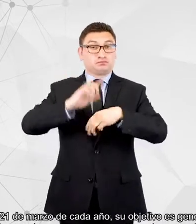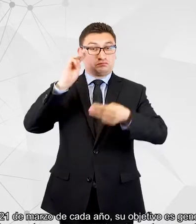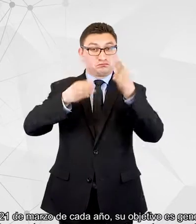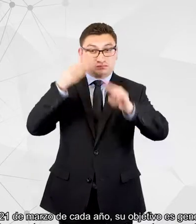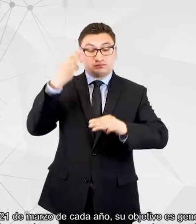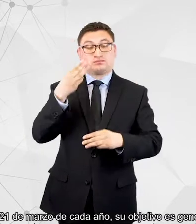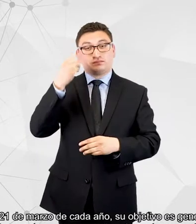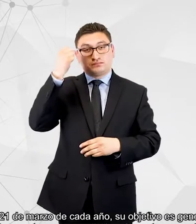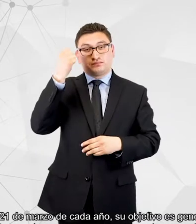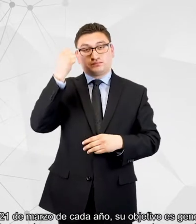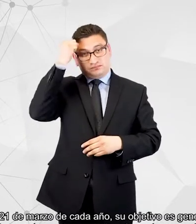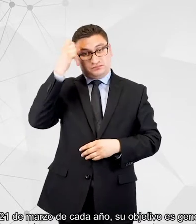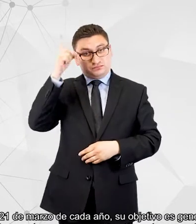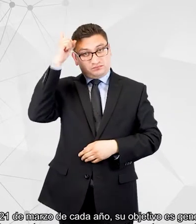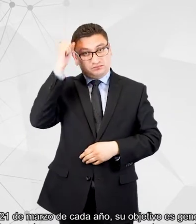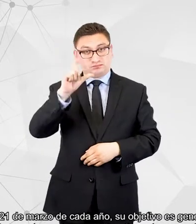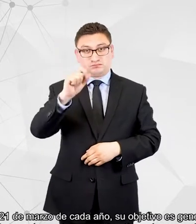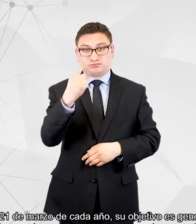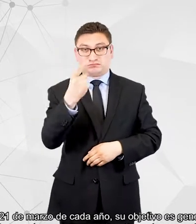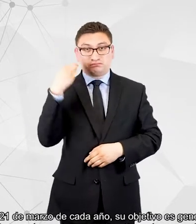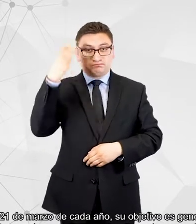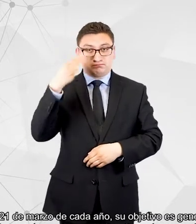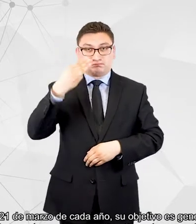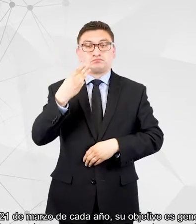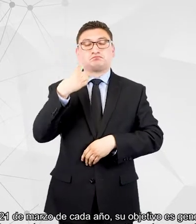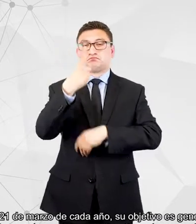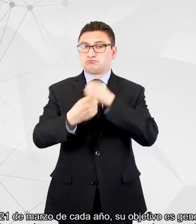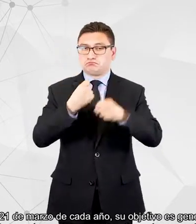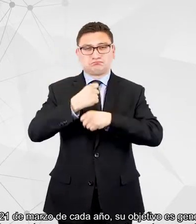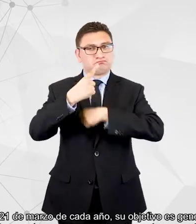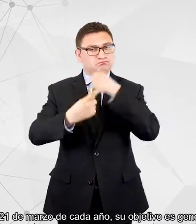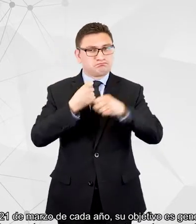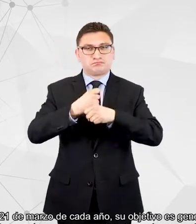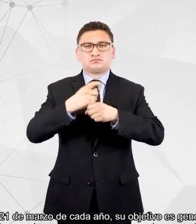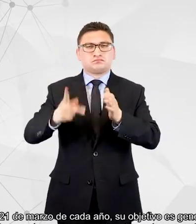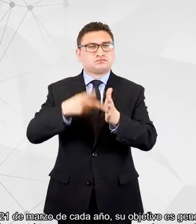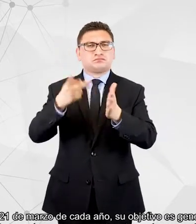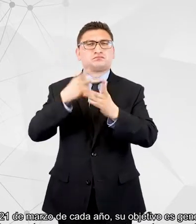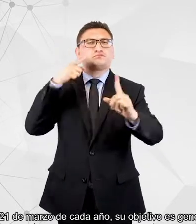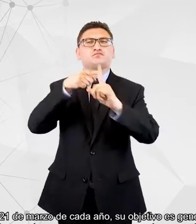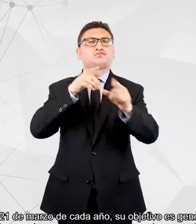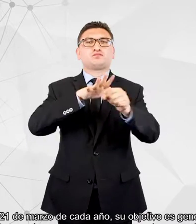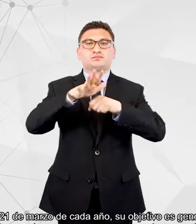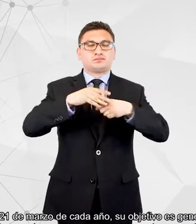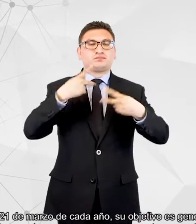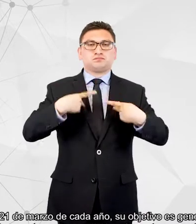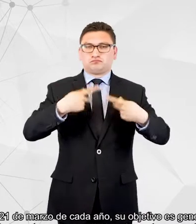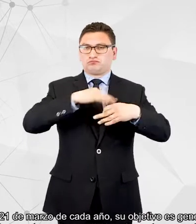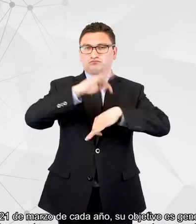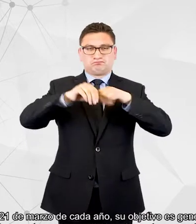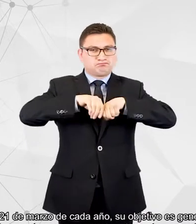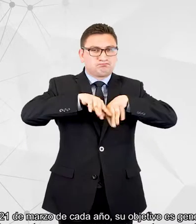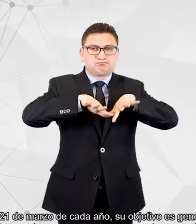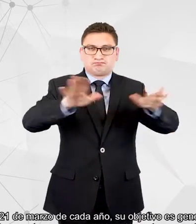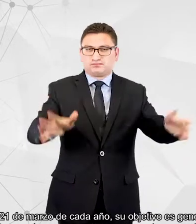celebra el 21 de marzo de cada año. Su objetivo es generar conciencia en la sociedad respecto a esta condición y fomentar una cultura